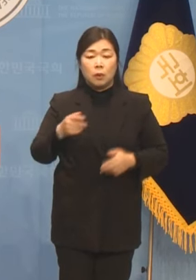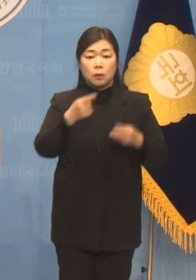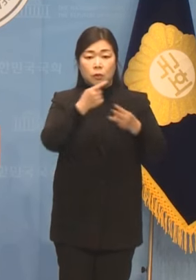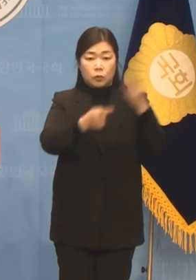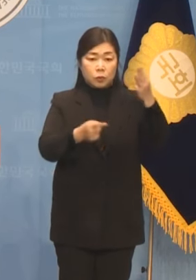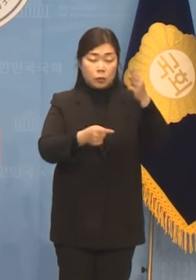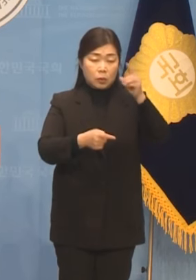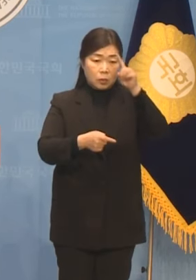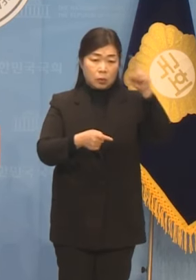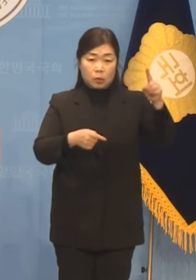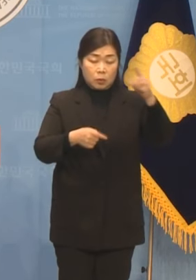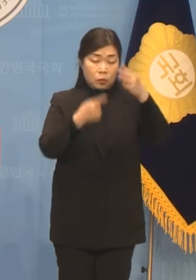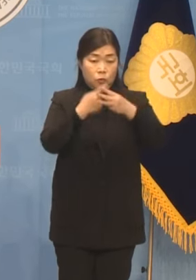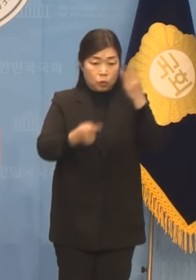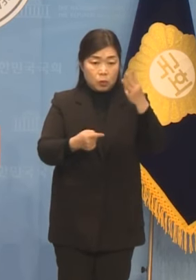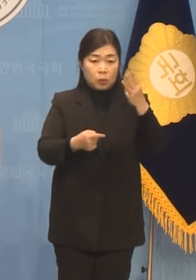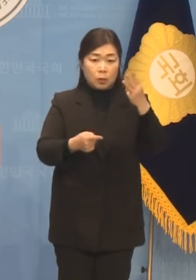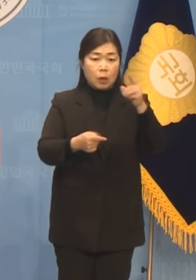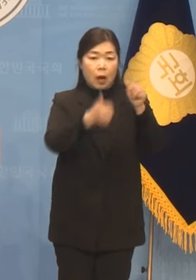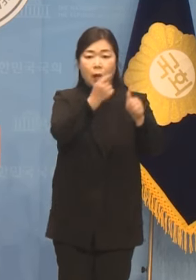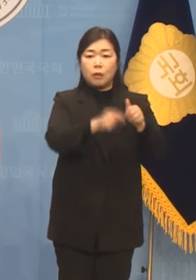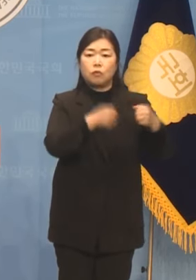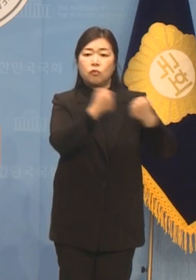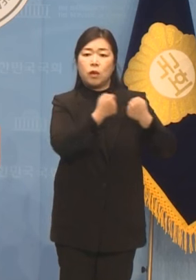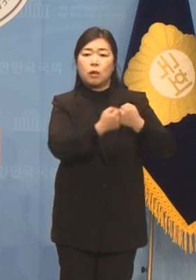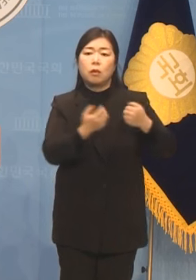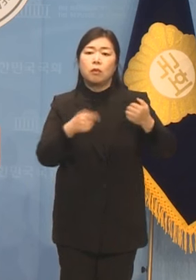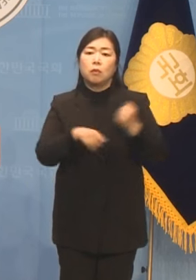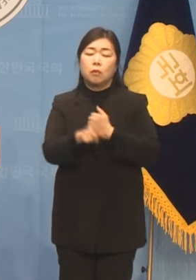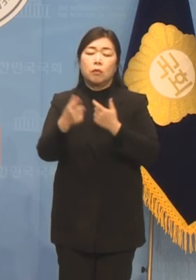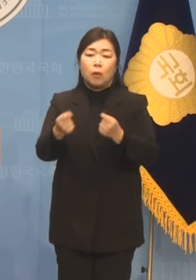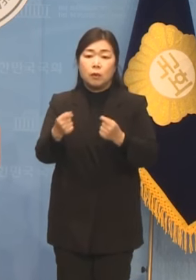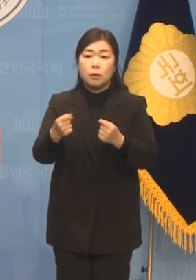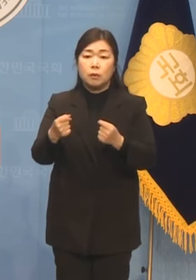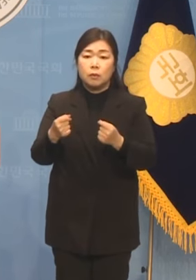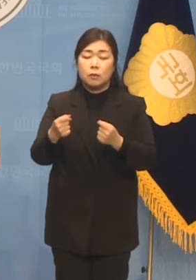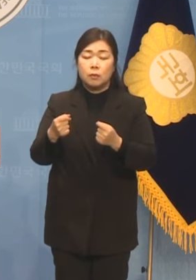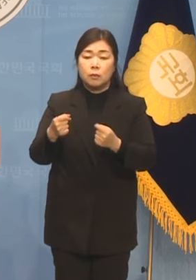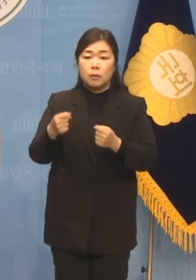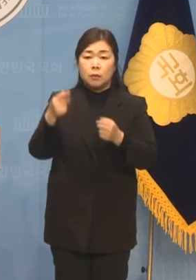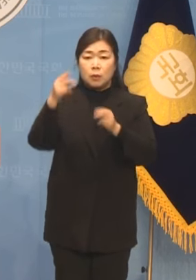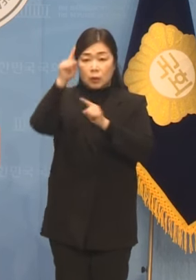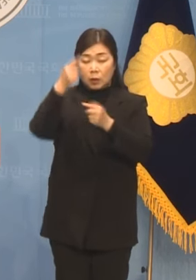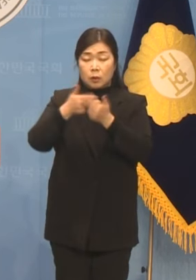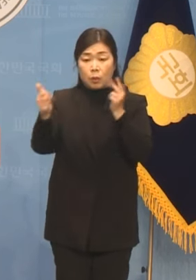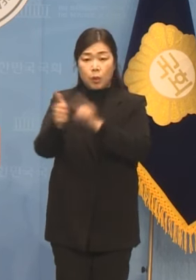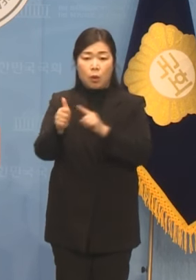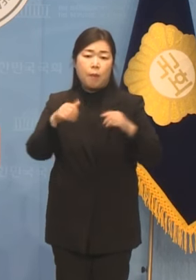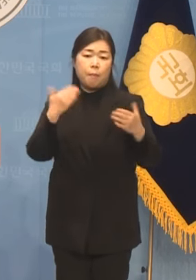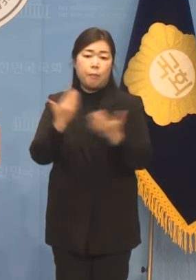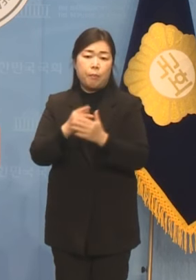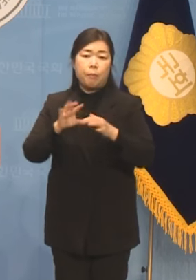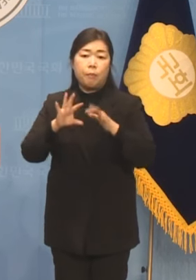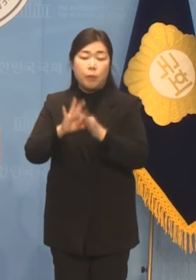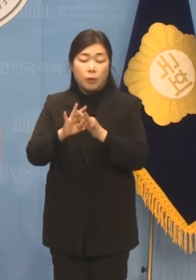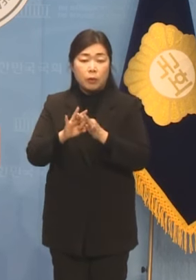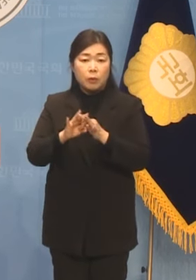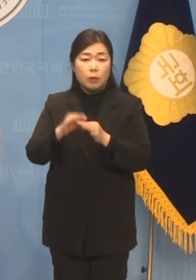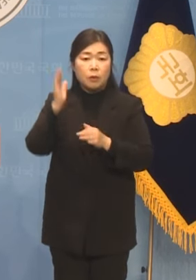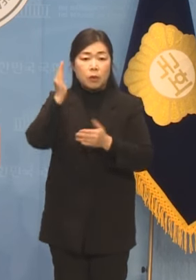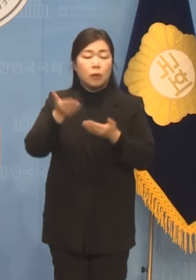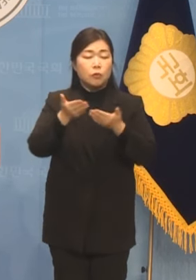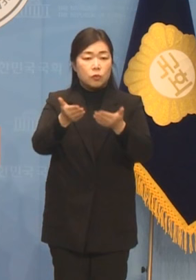한동훈과의 투쟁이었고 고난의 길이었던 것처럼 치부했으나 이는 무죄를 확신하는